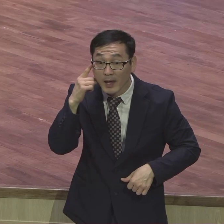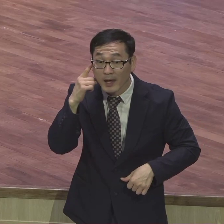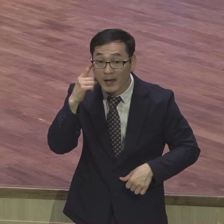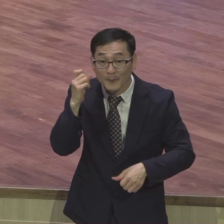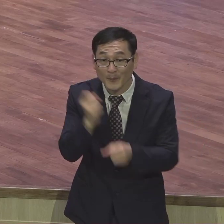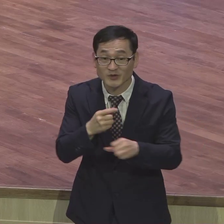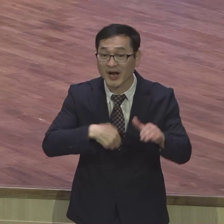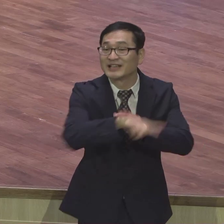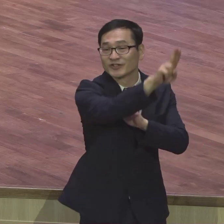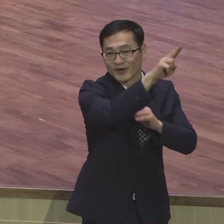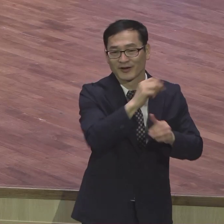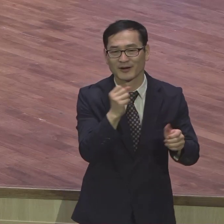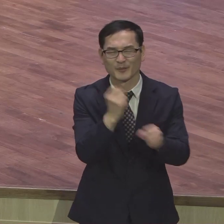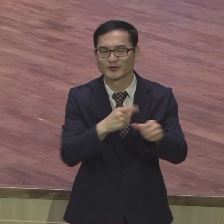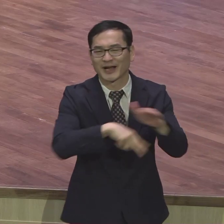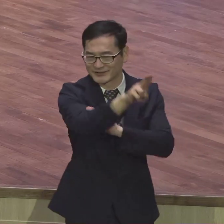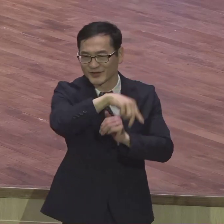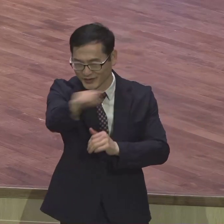여러분들 이제 아무리 들어도 끄덕도 안 해